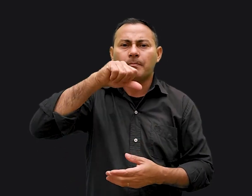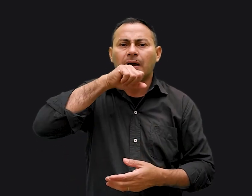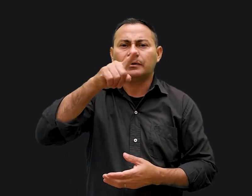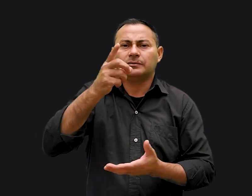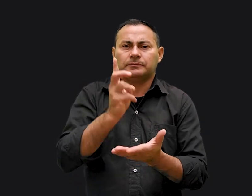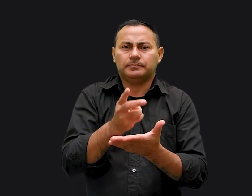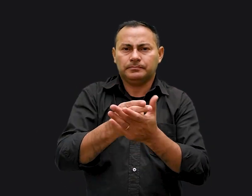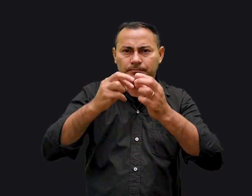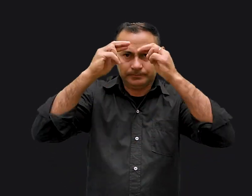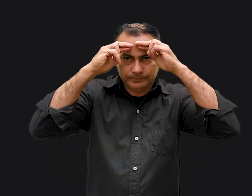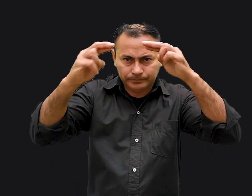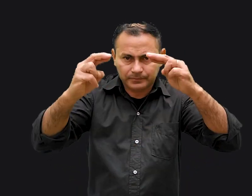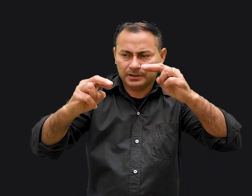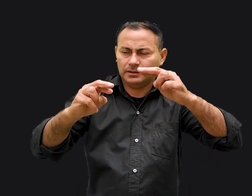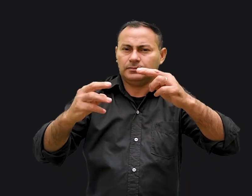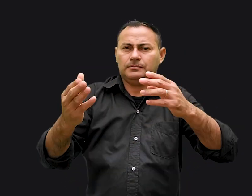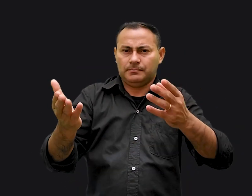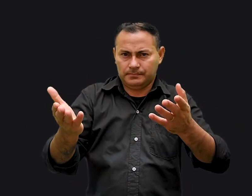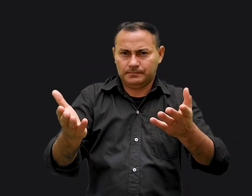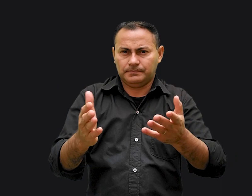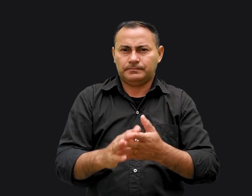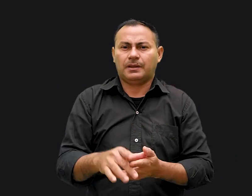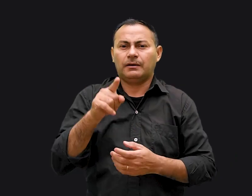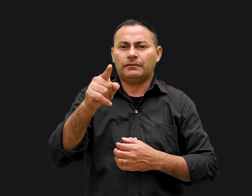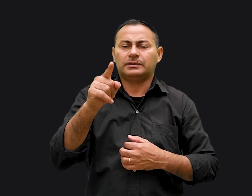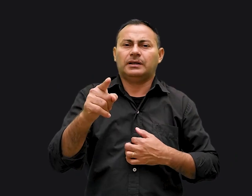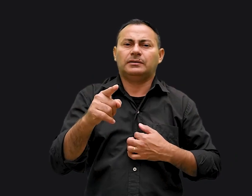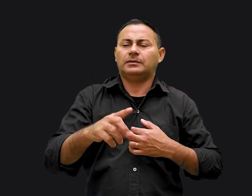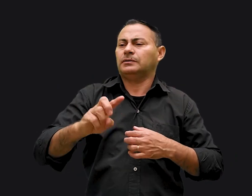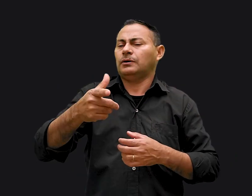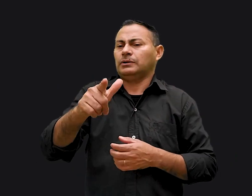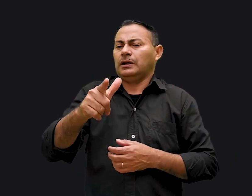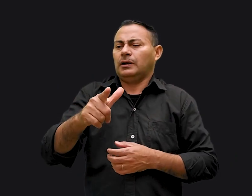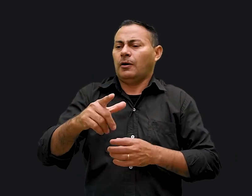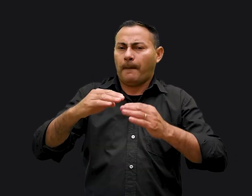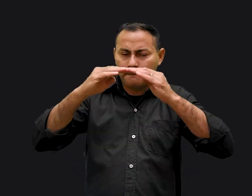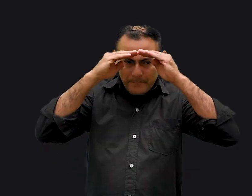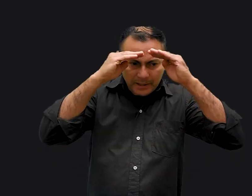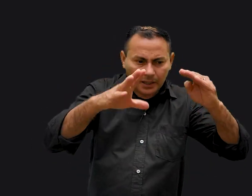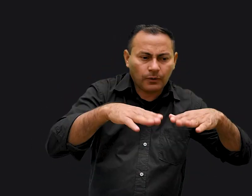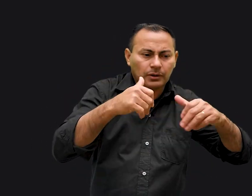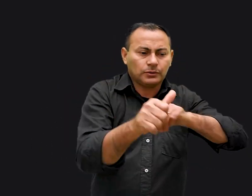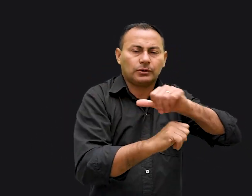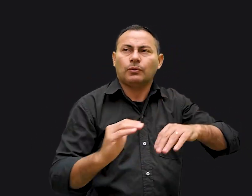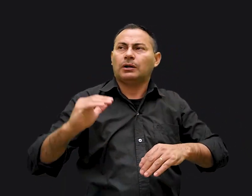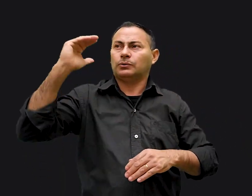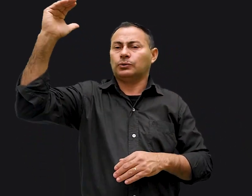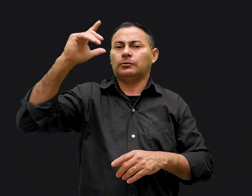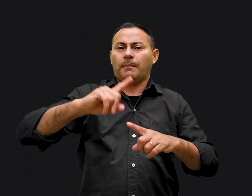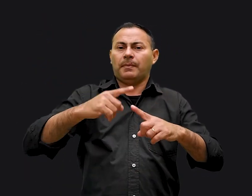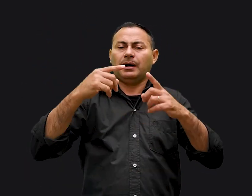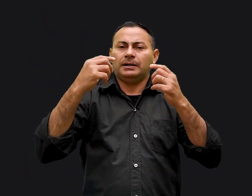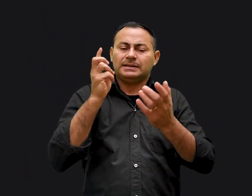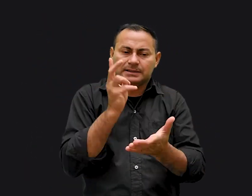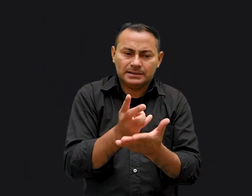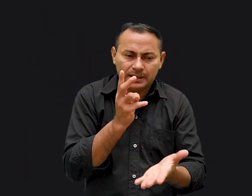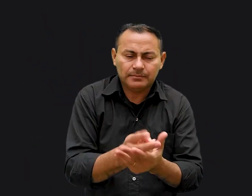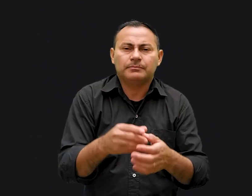Você deverá respeitá-los e honrá-los. Você não terá que obedecê-los quando se tornar um adulto, mas você sempre